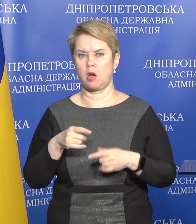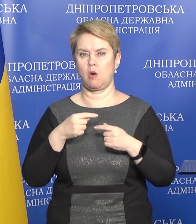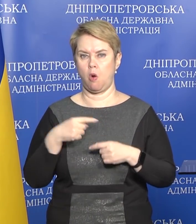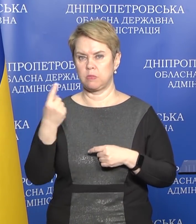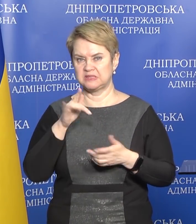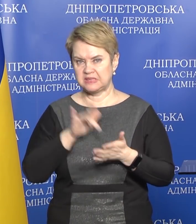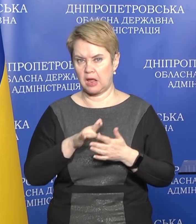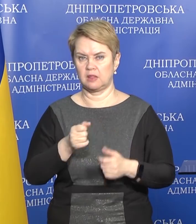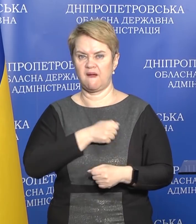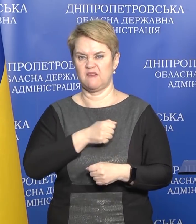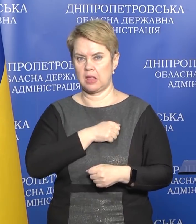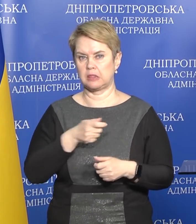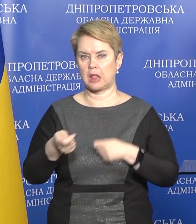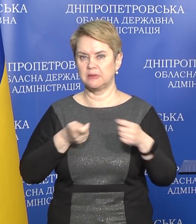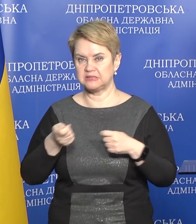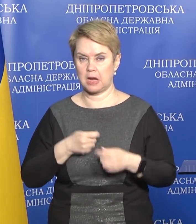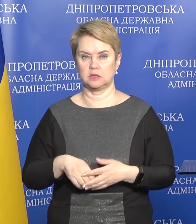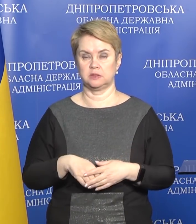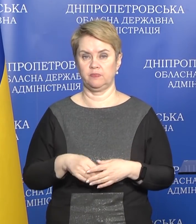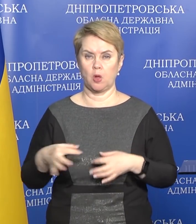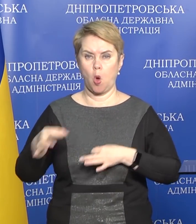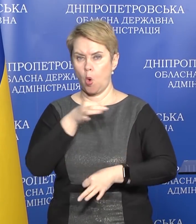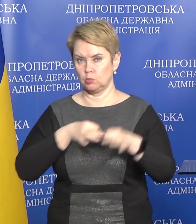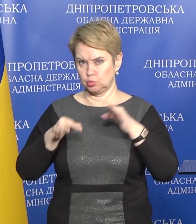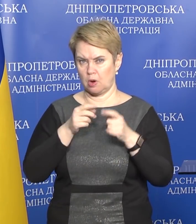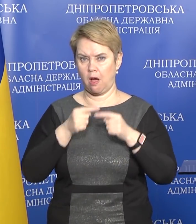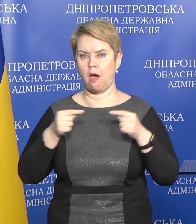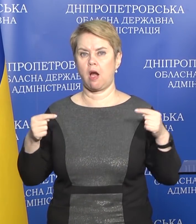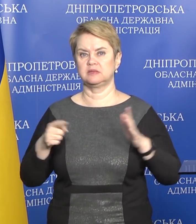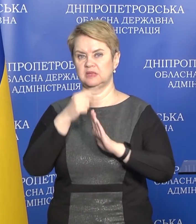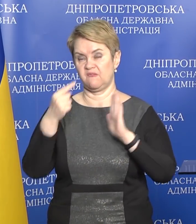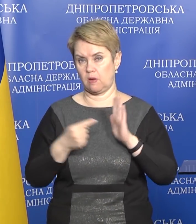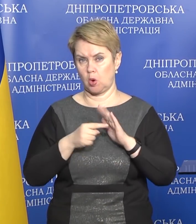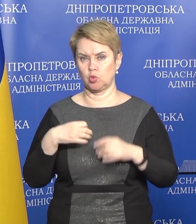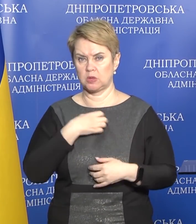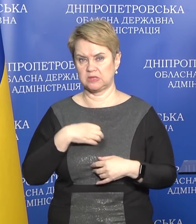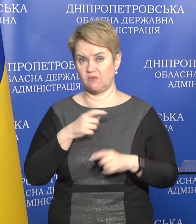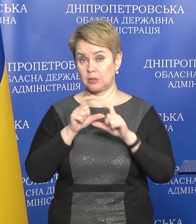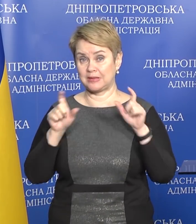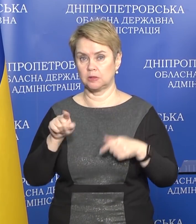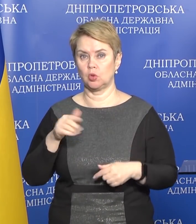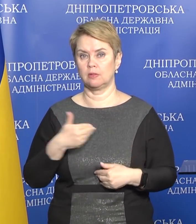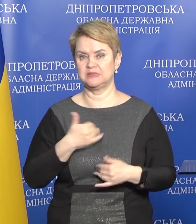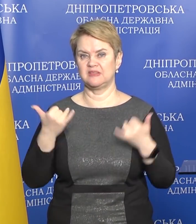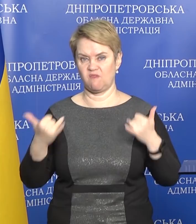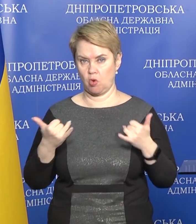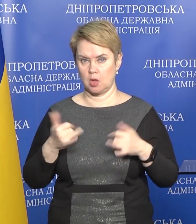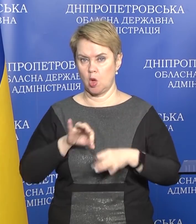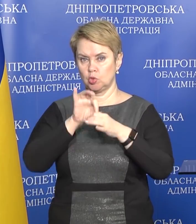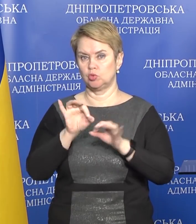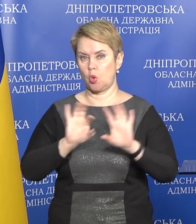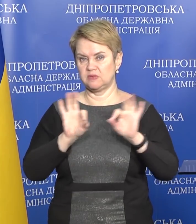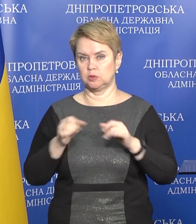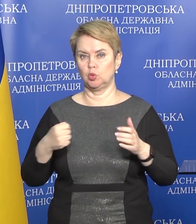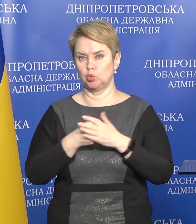у руководителей военных администраций. Обсуждались разные вопросы, но основной тезис, который хотелось бы сегодня довести